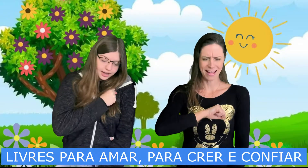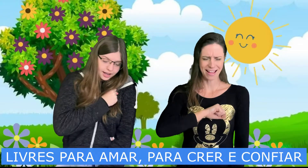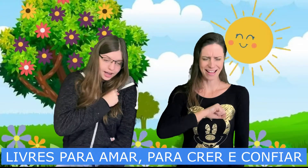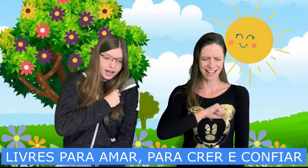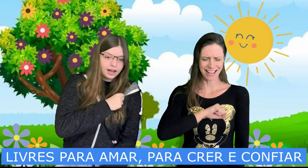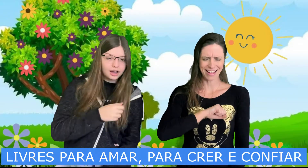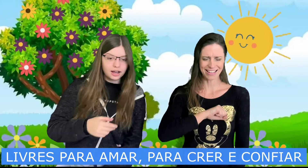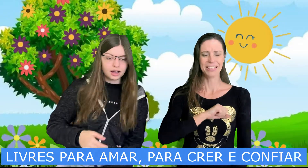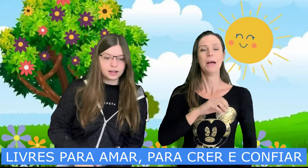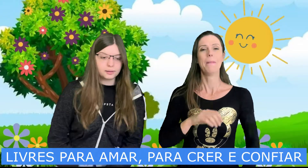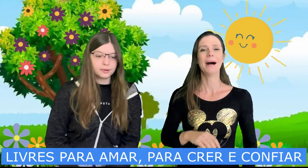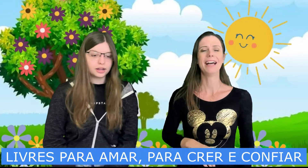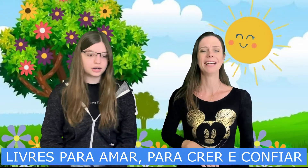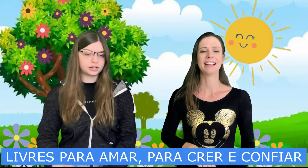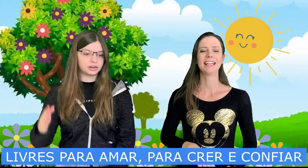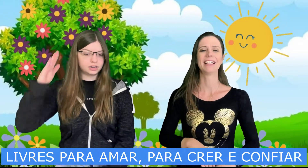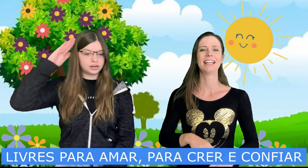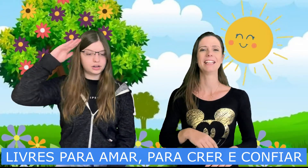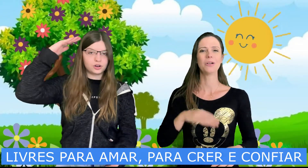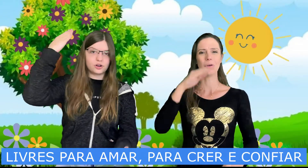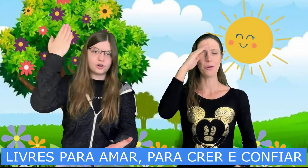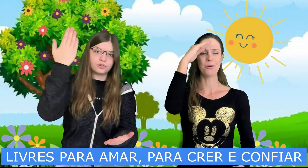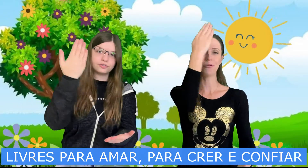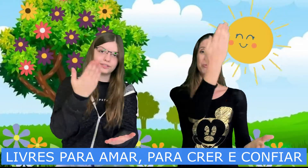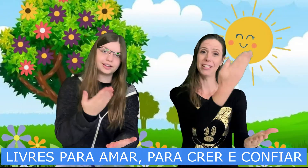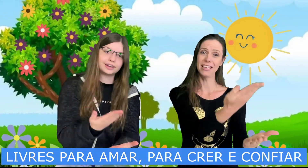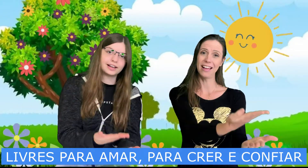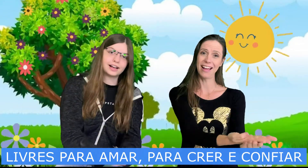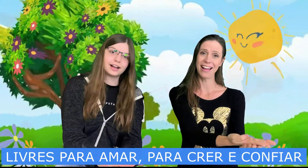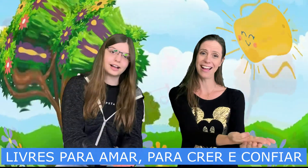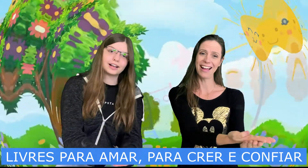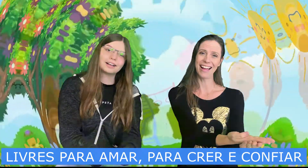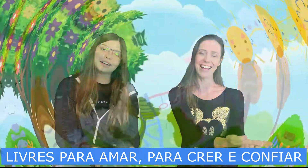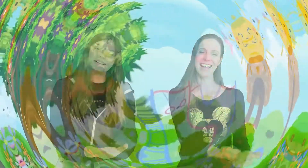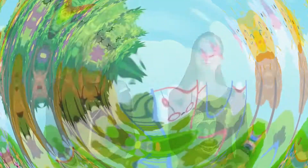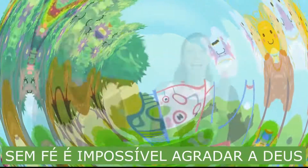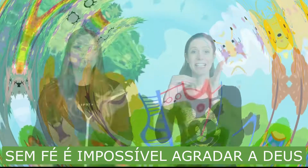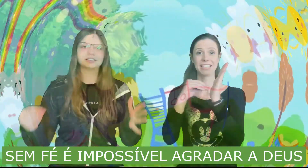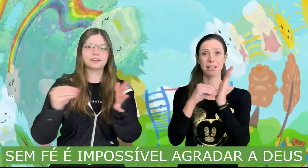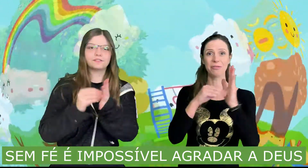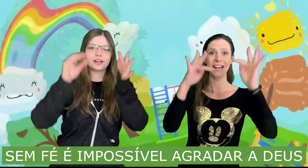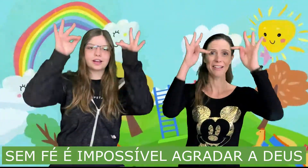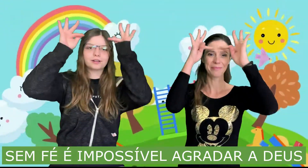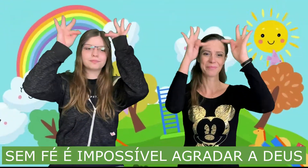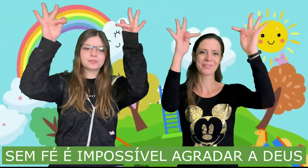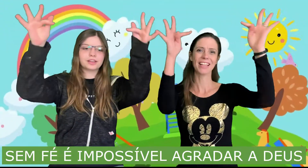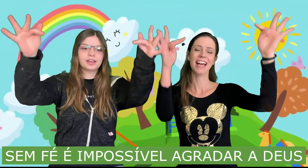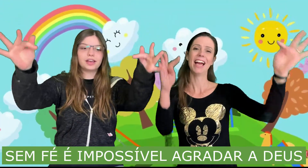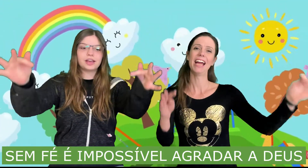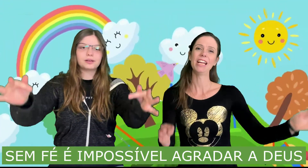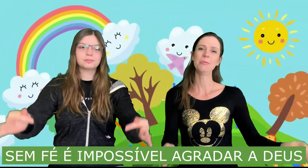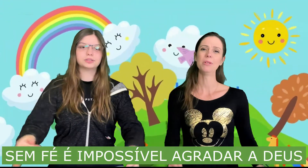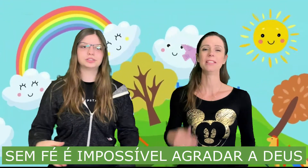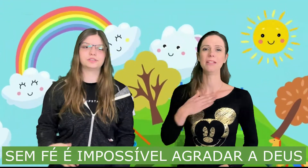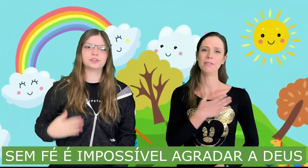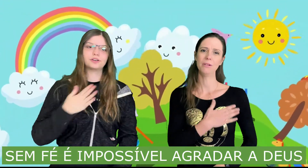Para crer e confiar Sem fé é impossível